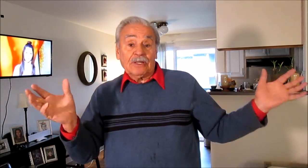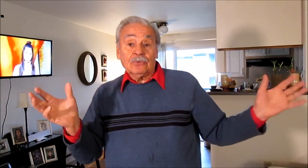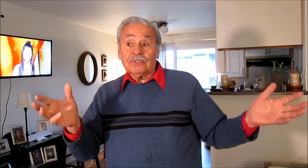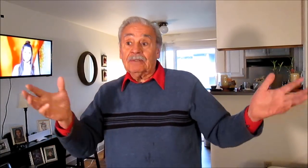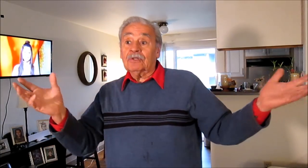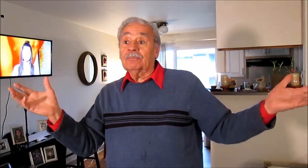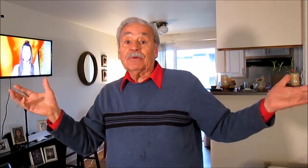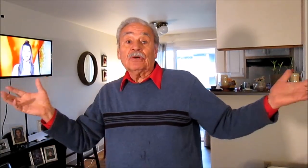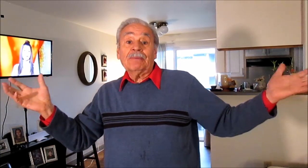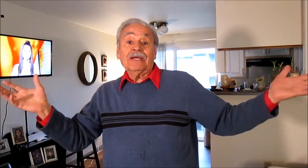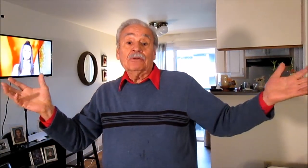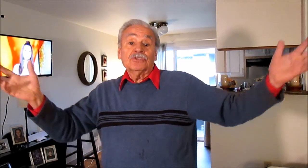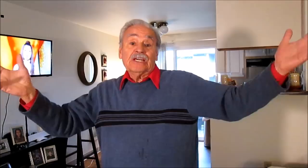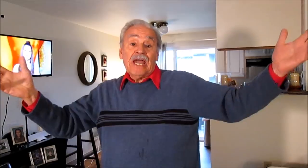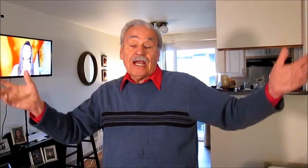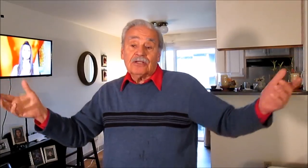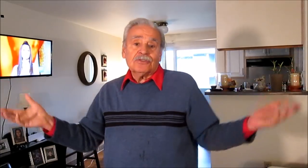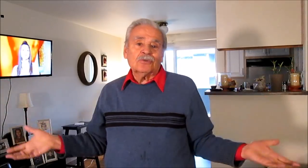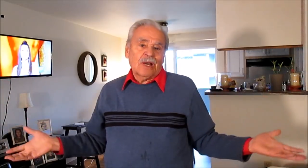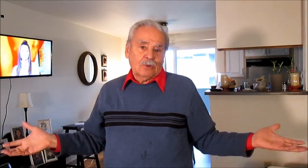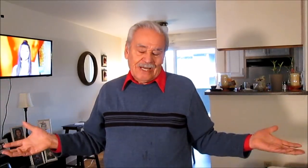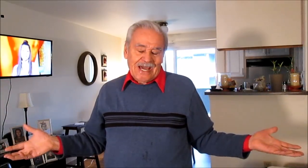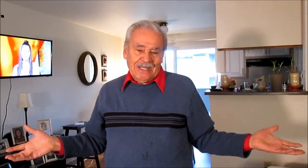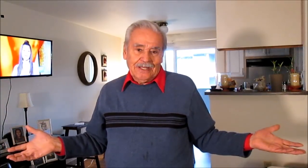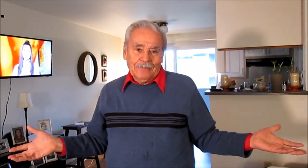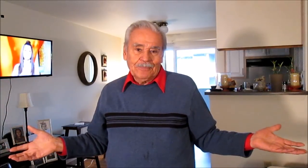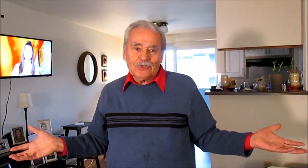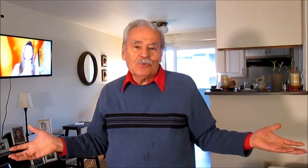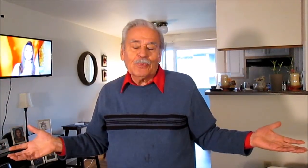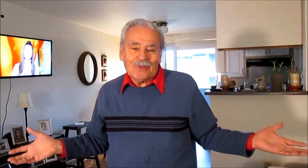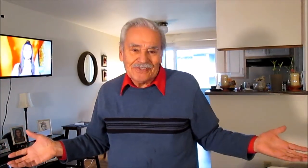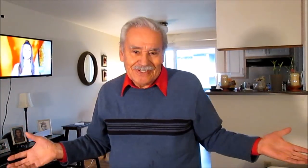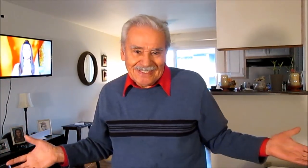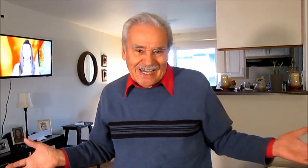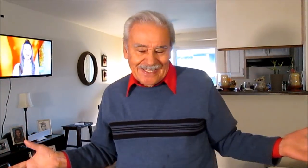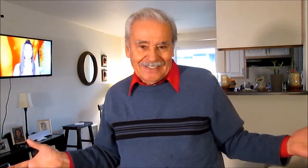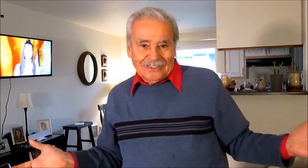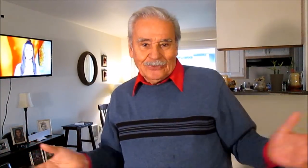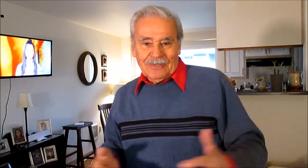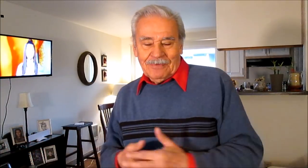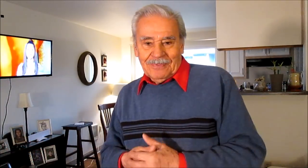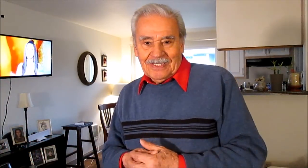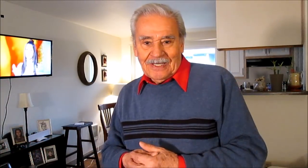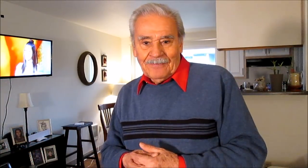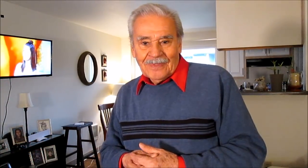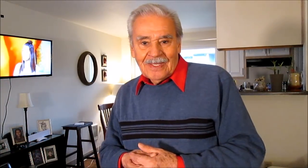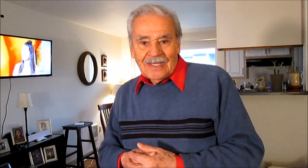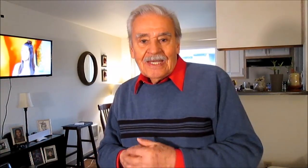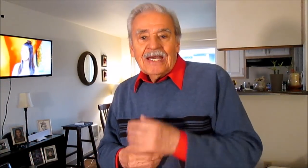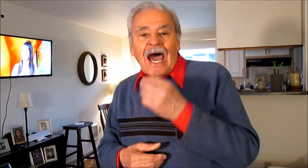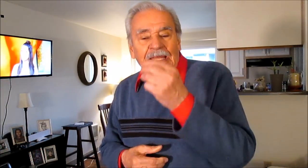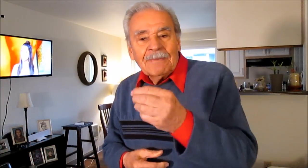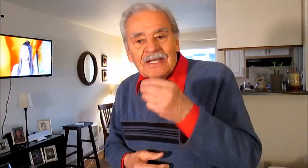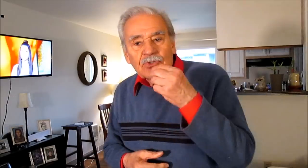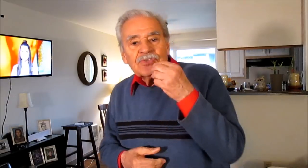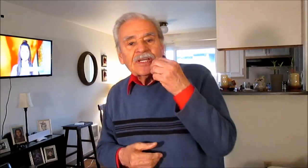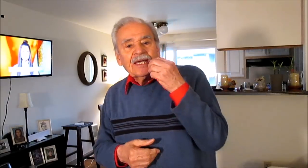pregunta bueno pero a ver usted haga yo no hago nada yo no puedo hacer nada a esta altura de mi vida además yo sé que